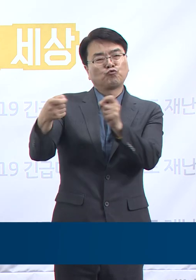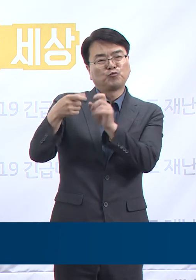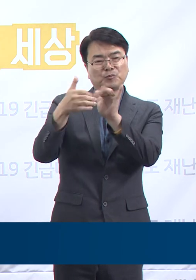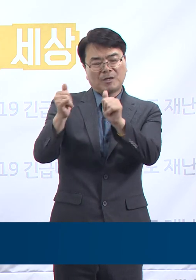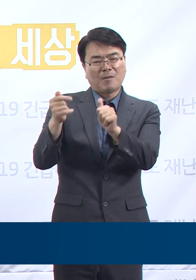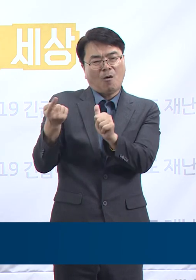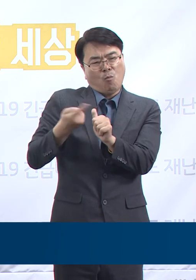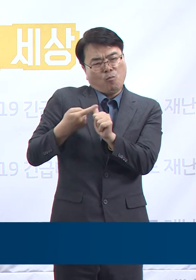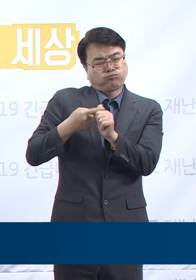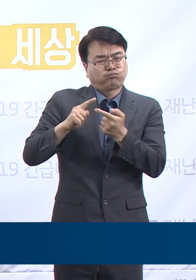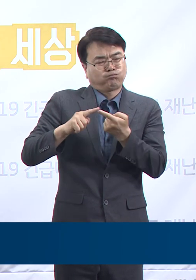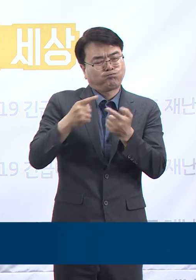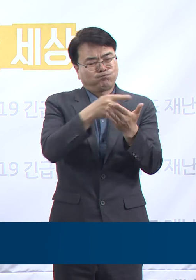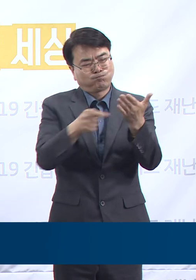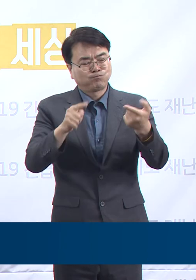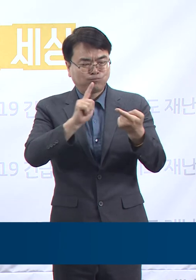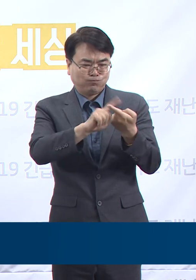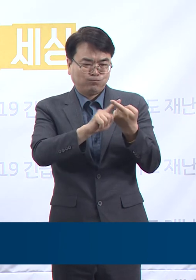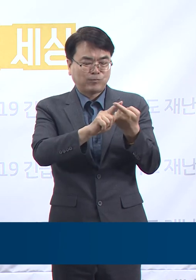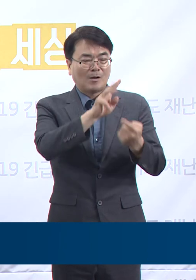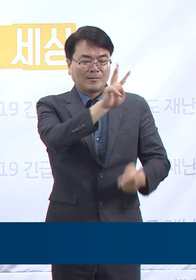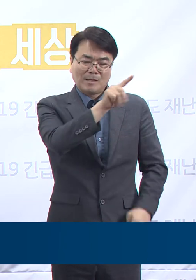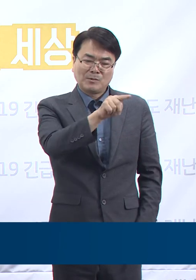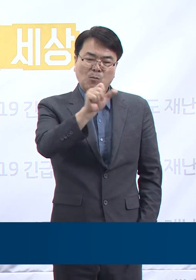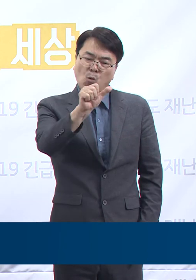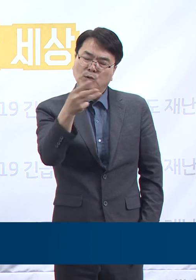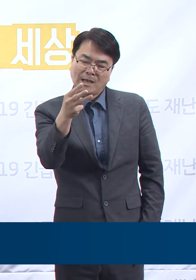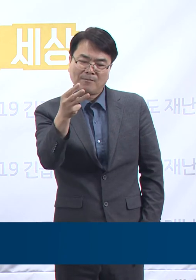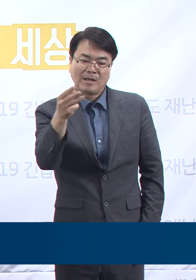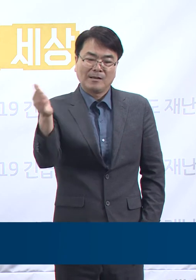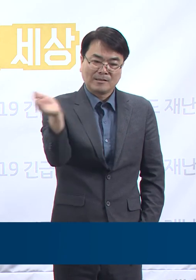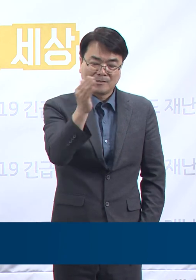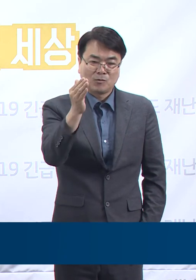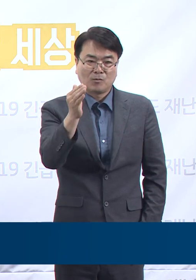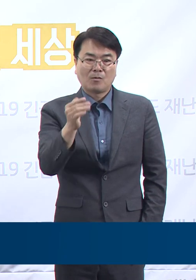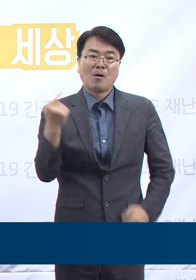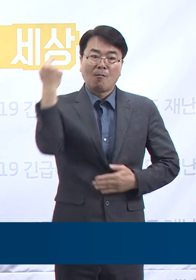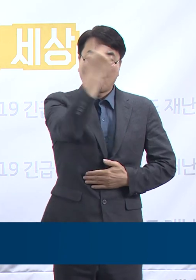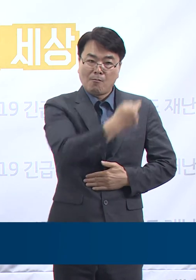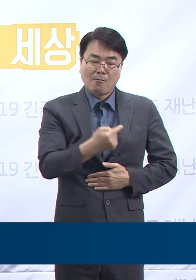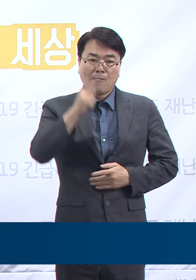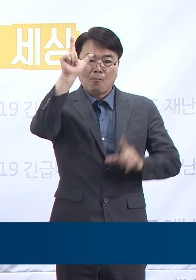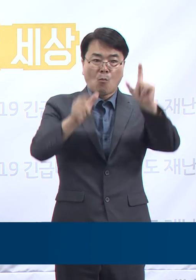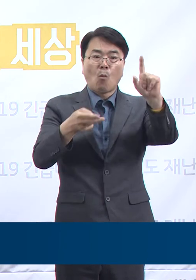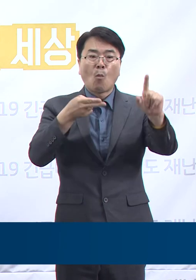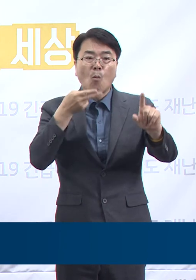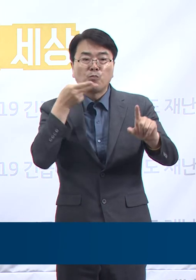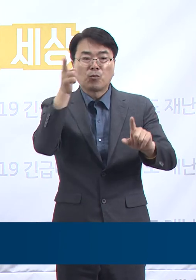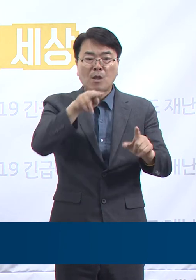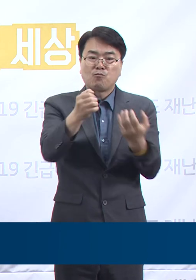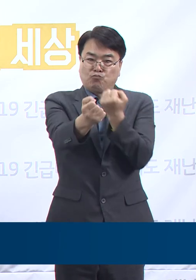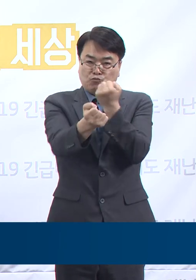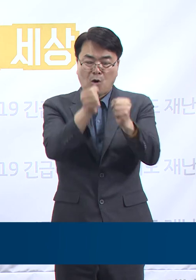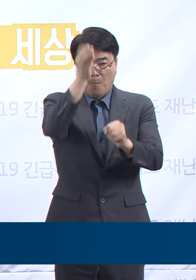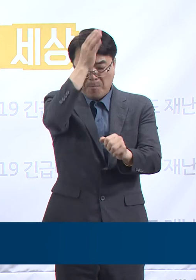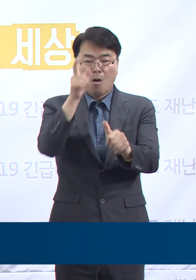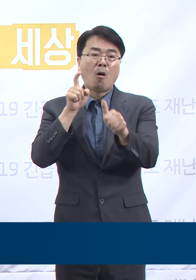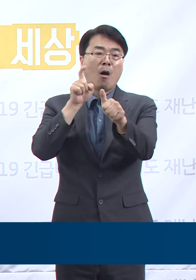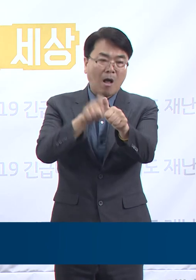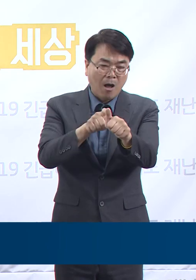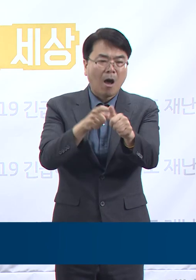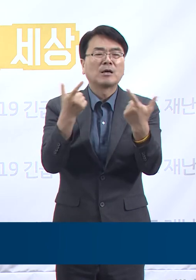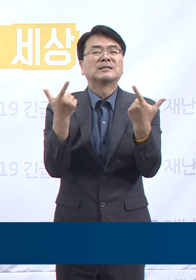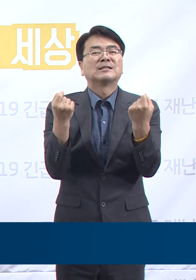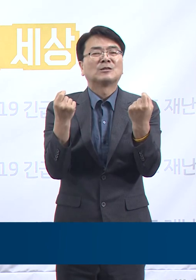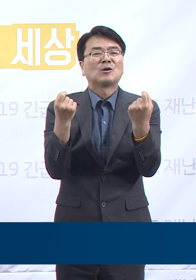받을 것에 대한 두려움은 3.53점, 무증상 감염자로 판명 날 것에 대한 두려움은 3.38점 순이었습니다.